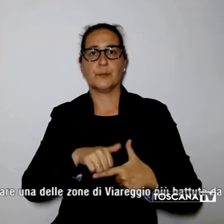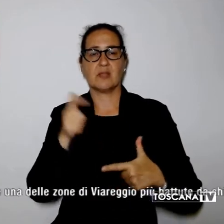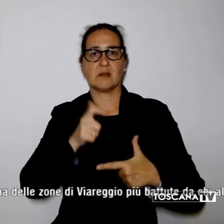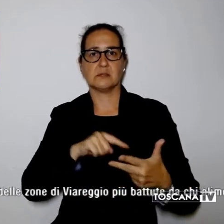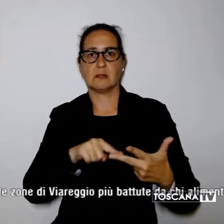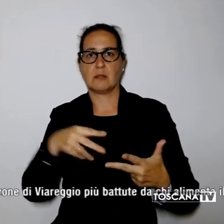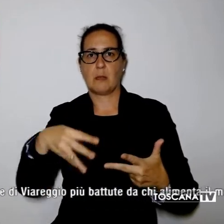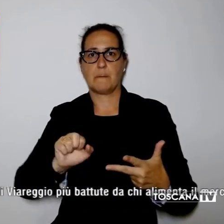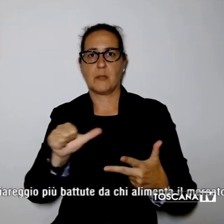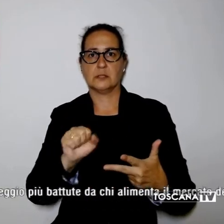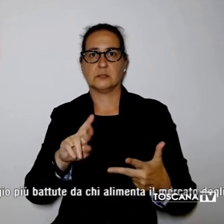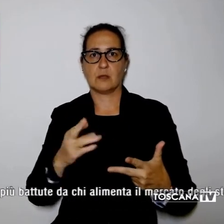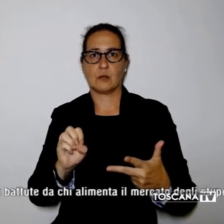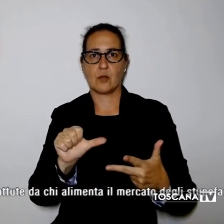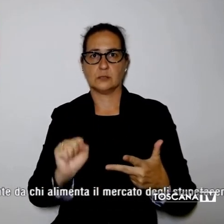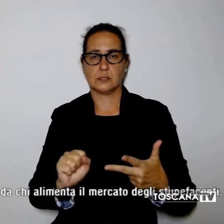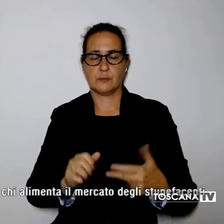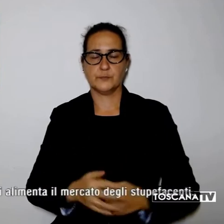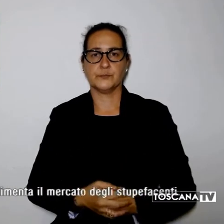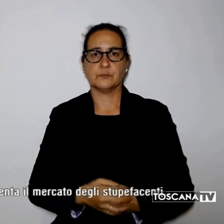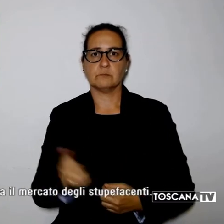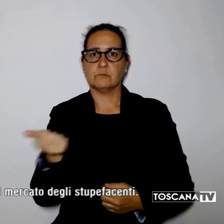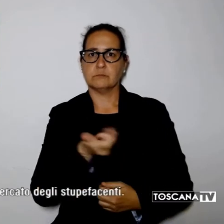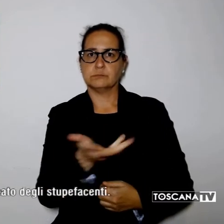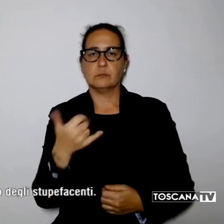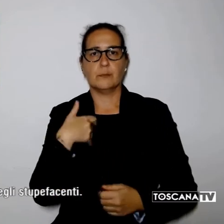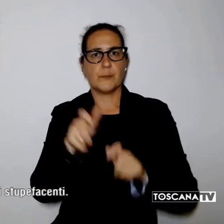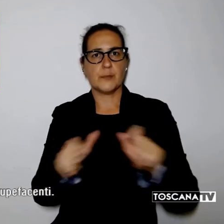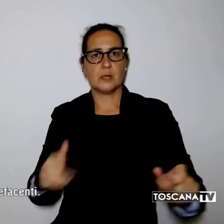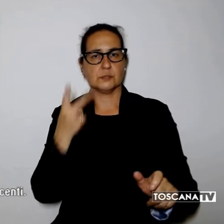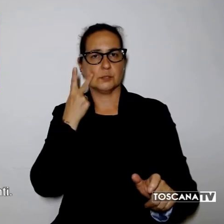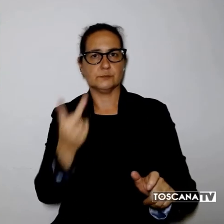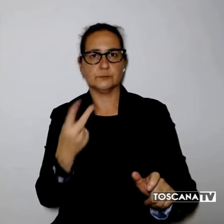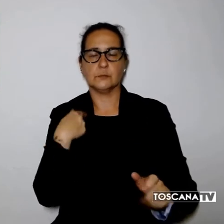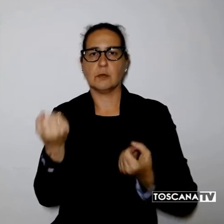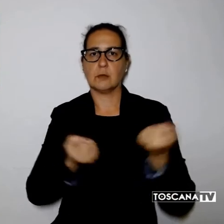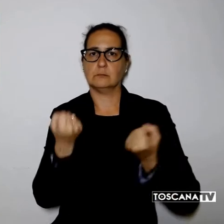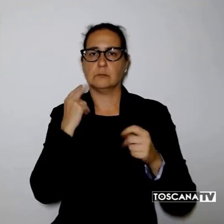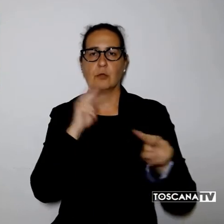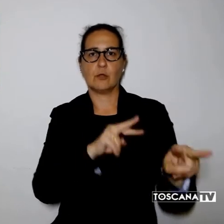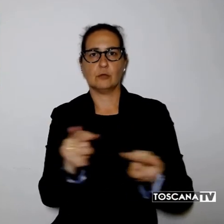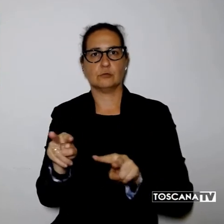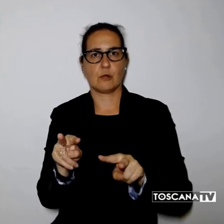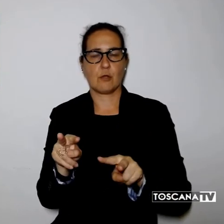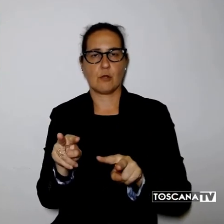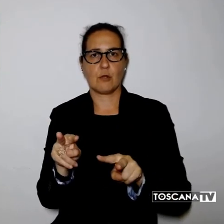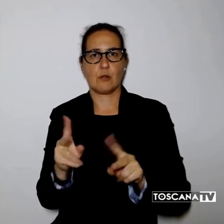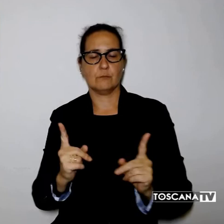Massarosa. Numerose inoltre le persone identificate e i veicoli controllati per presidiare una